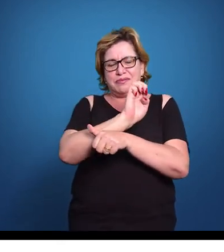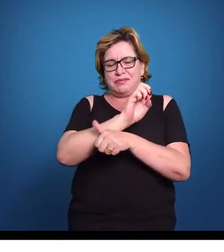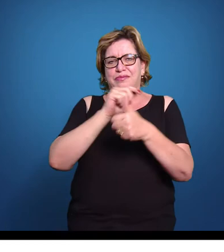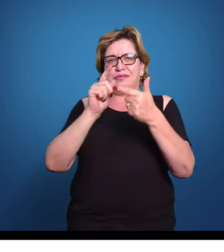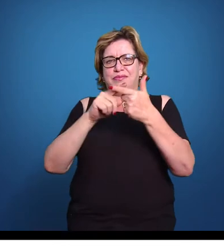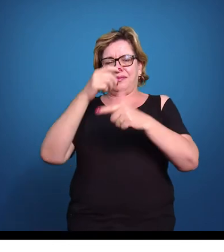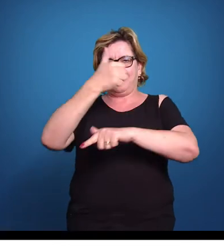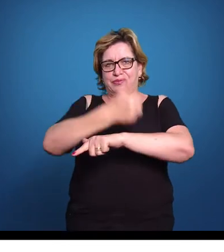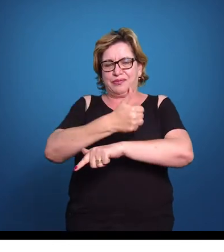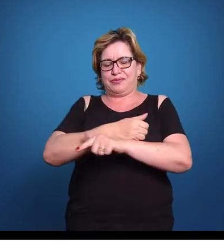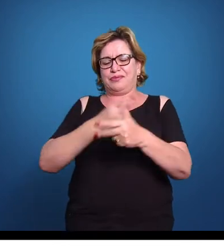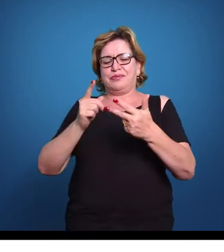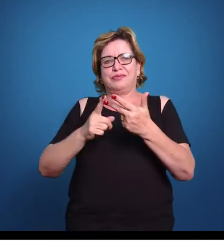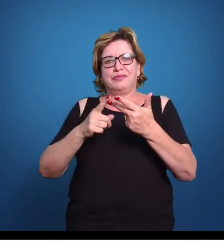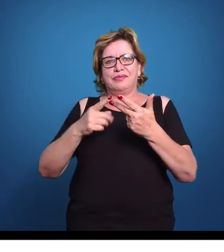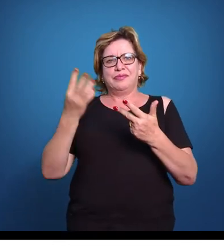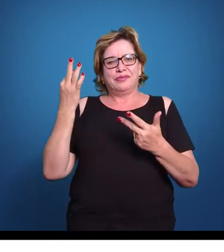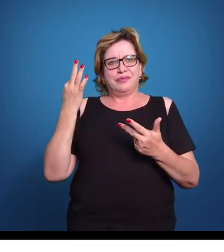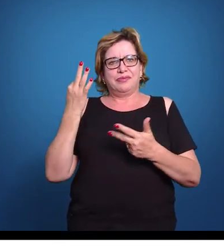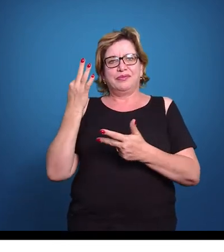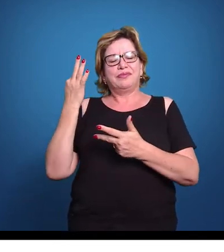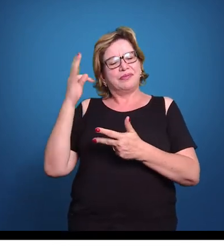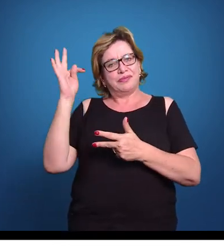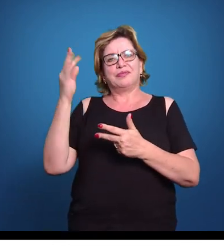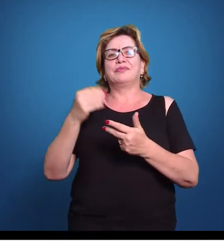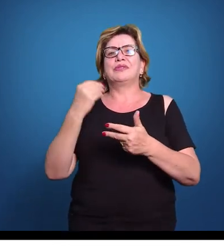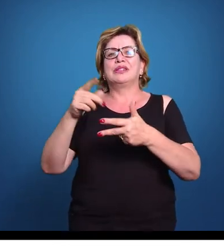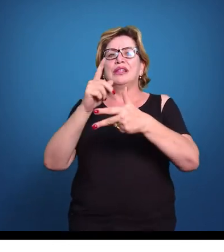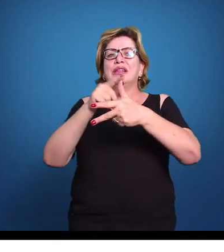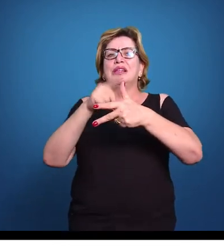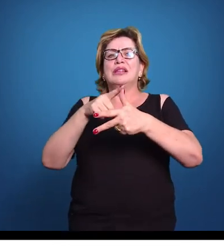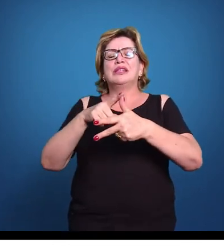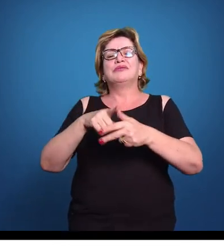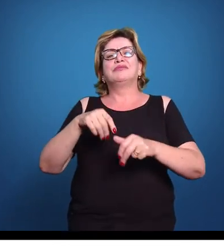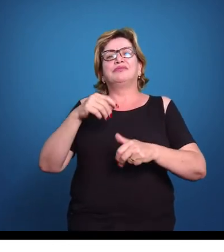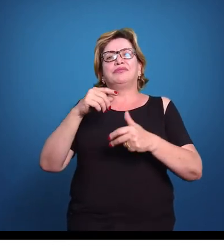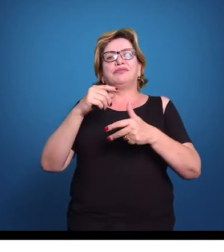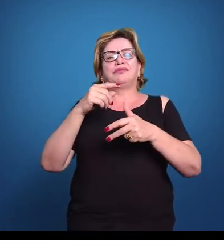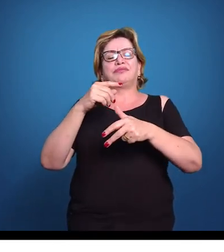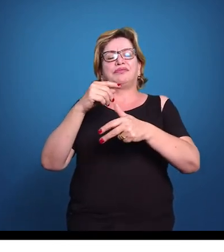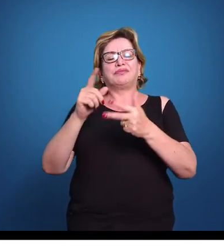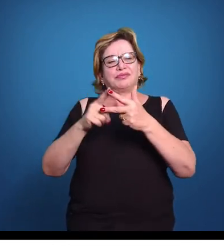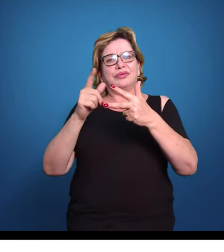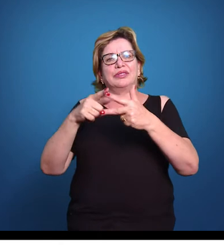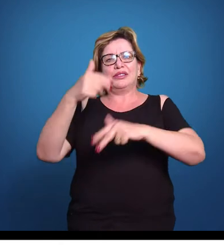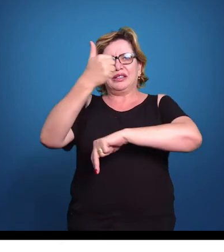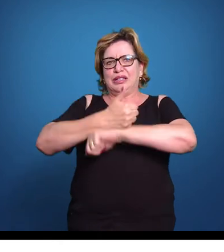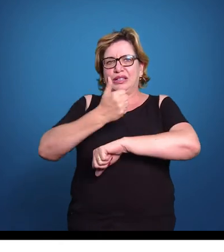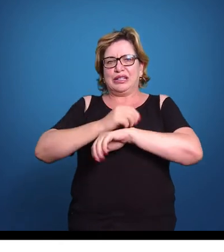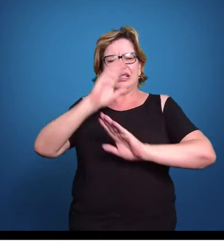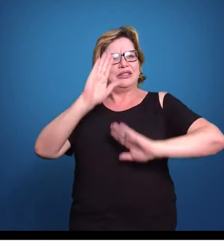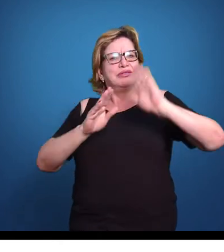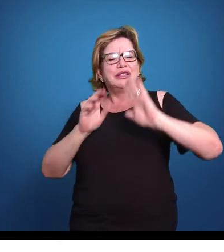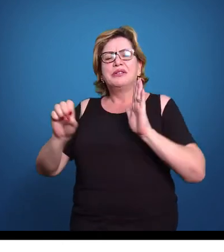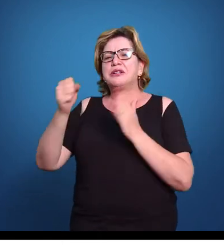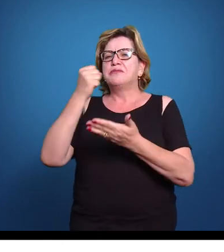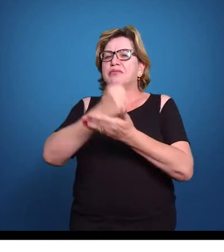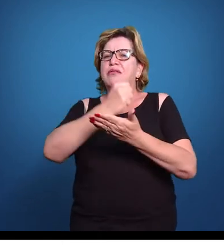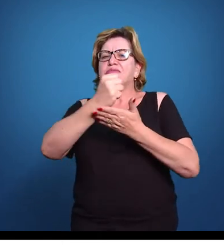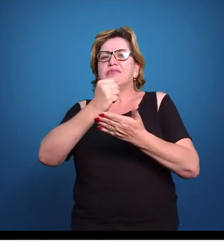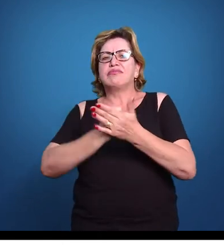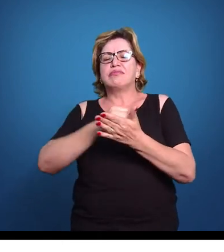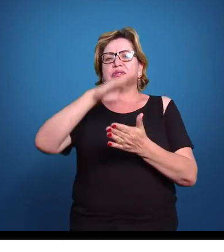ele se ocupa de atividades de cunho burocrático.